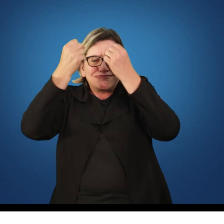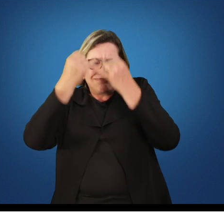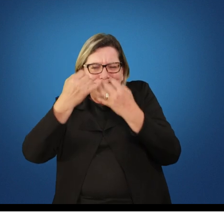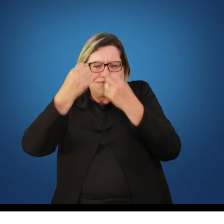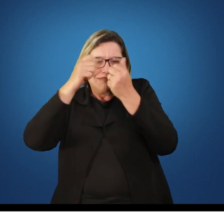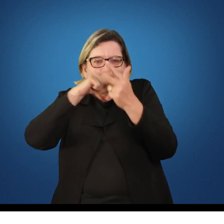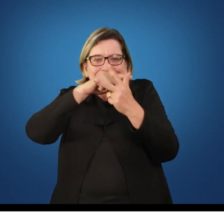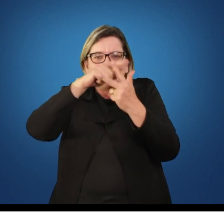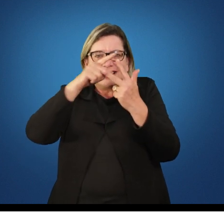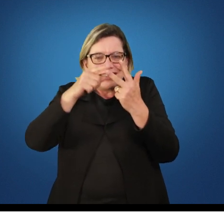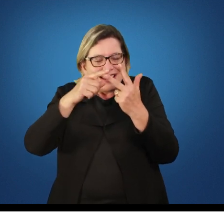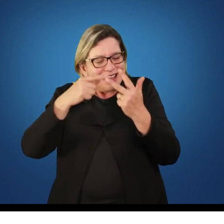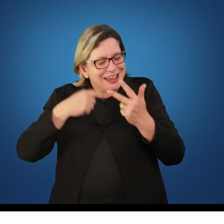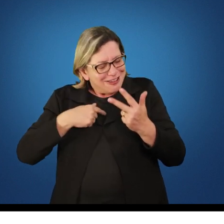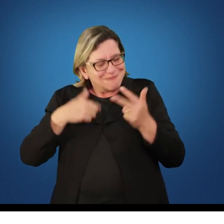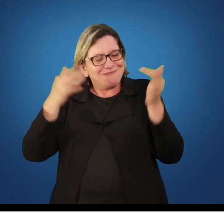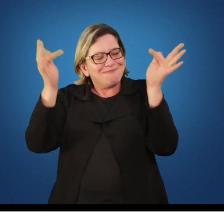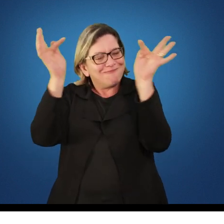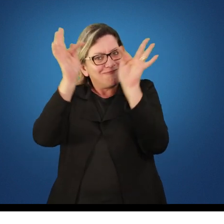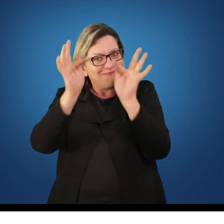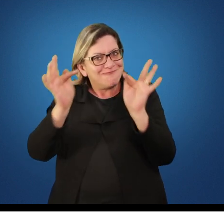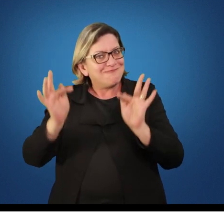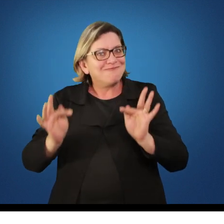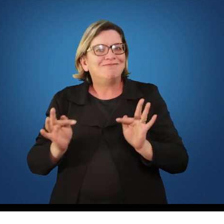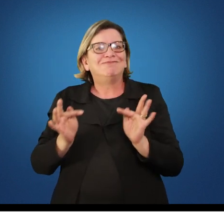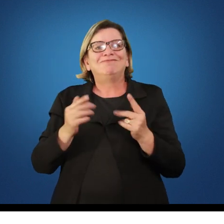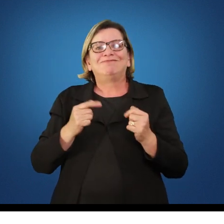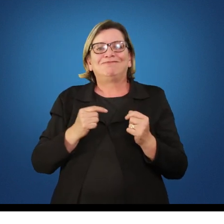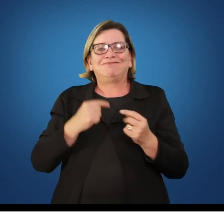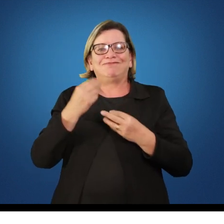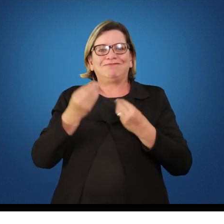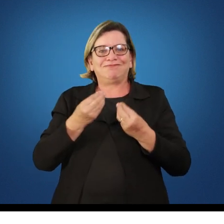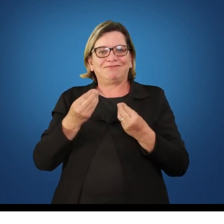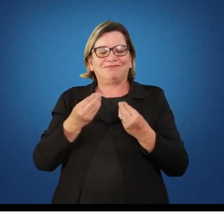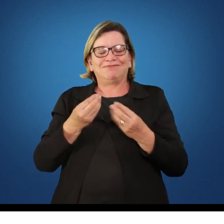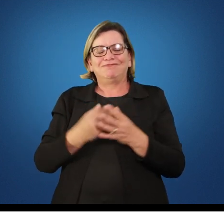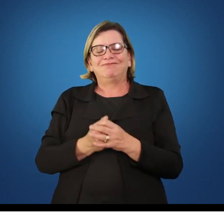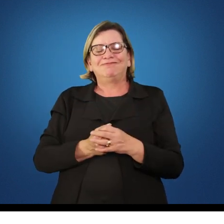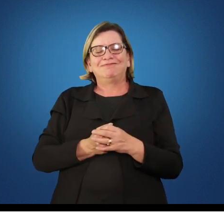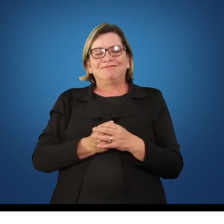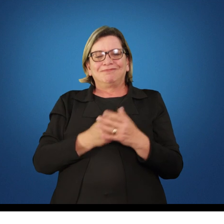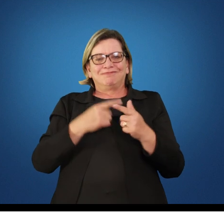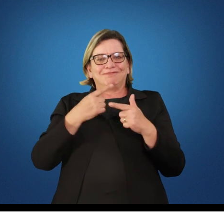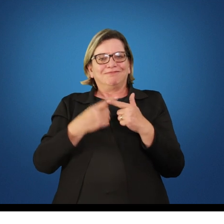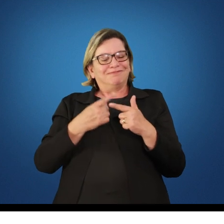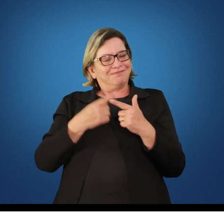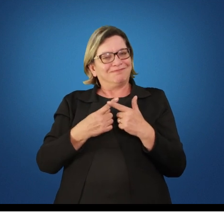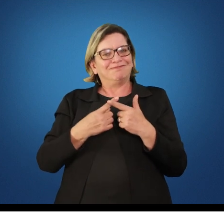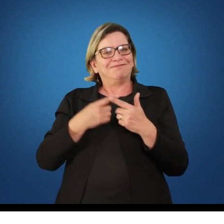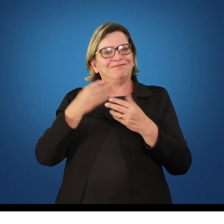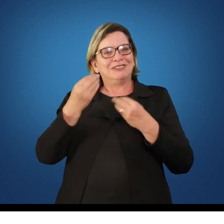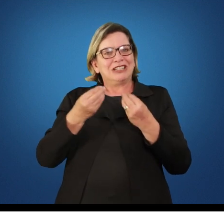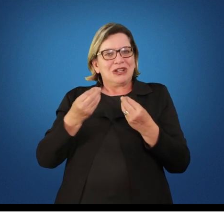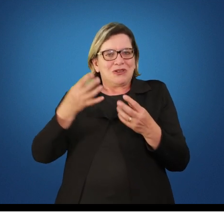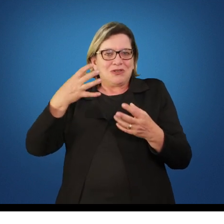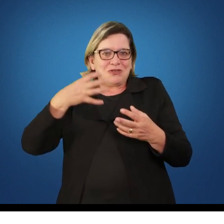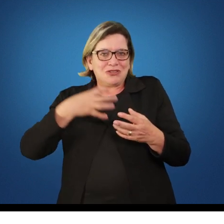estarem dados como satisfeitos perante os nossos encontros. Porque daí, a maneira de como agir,